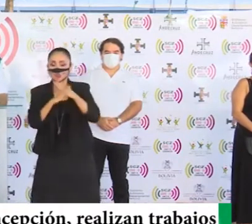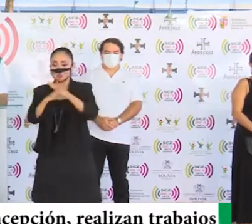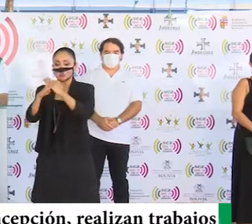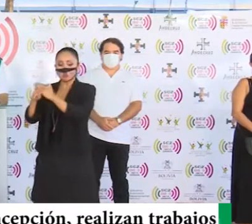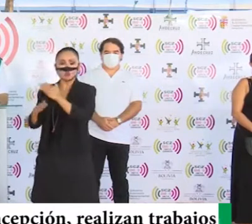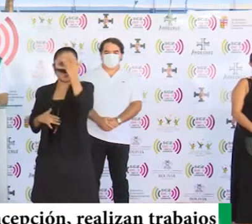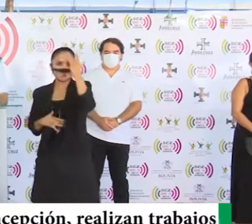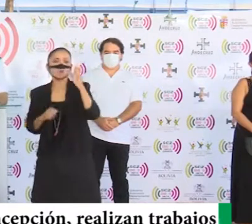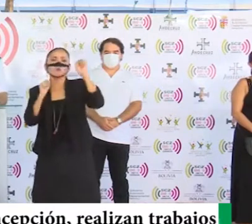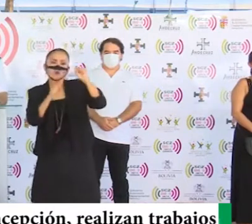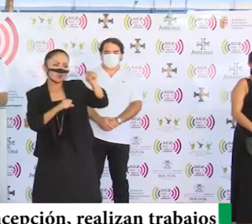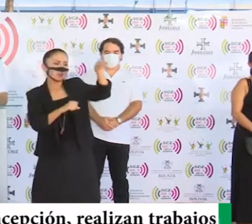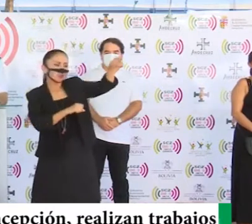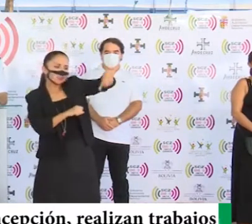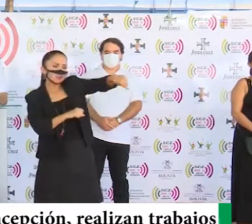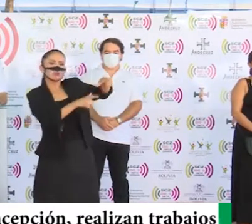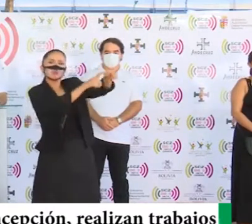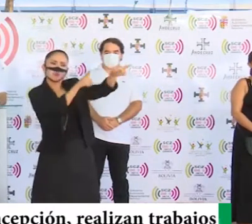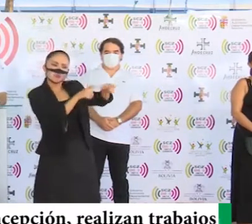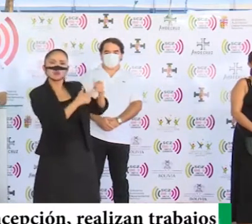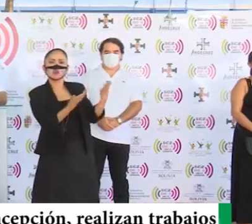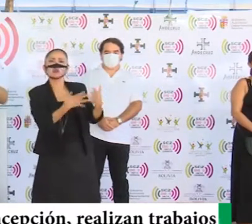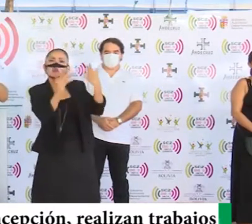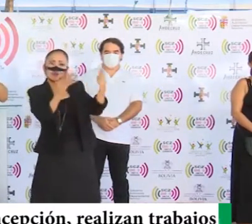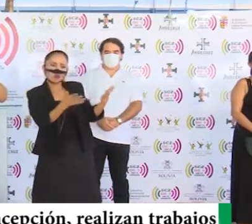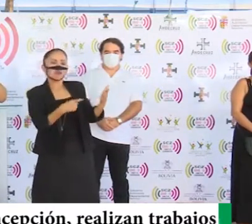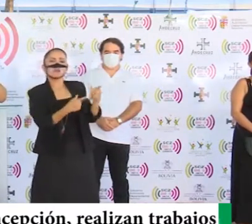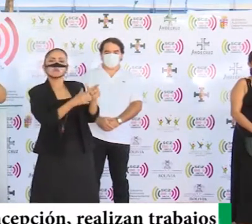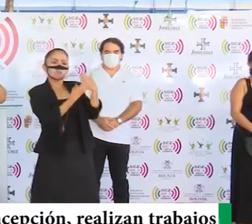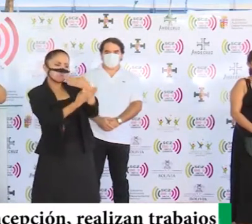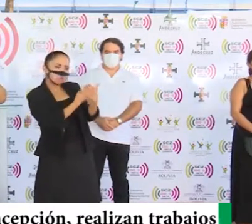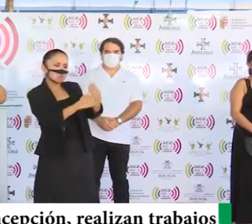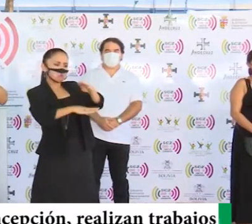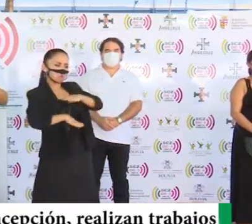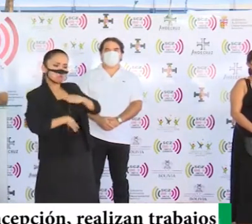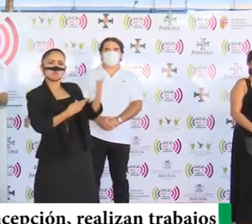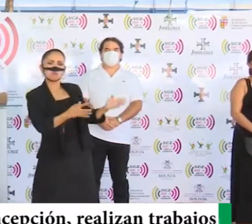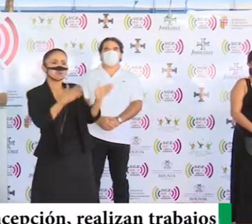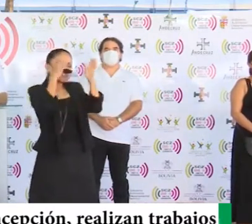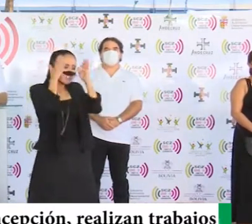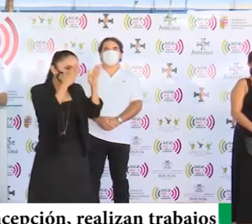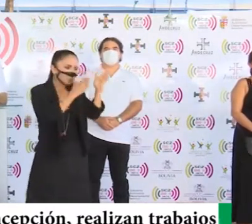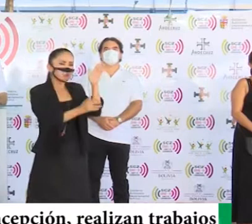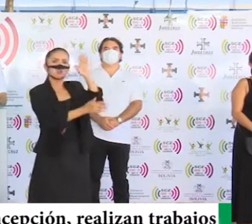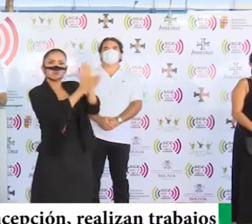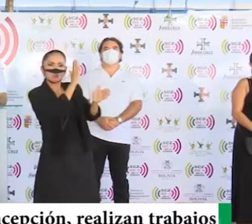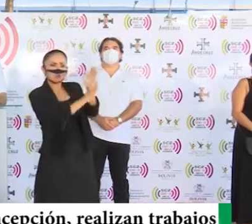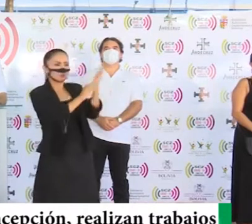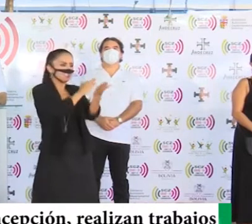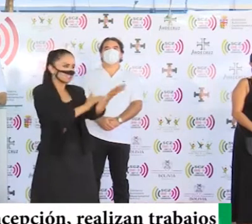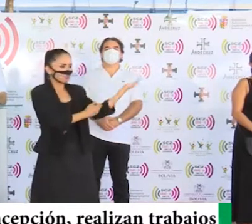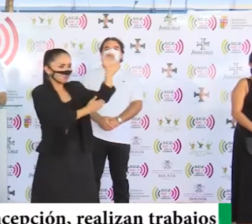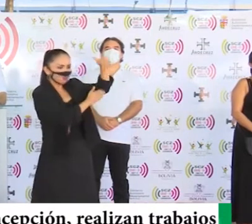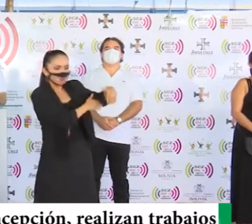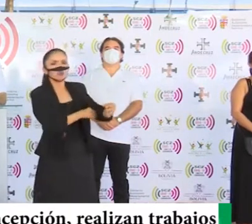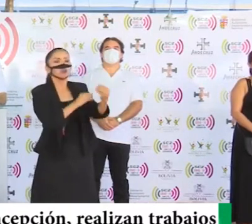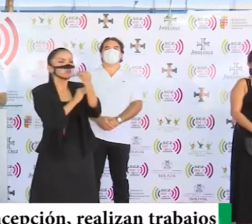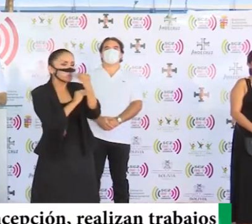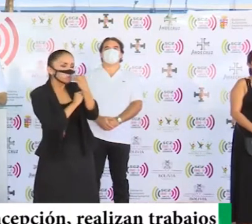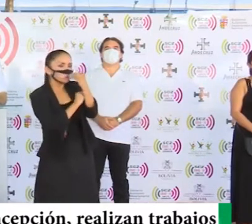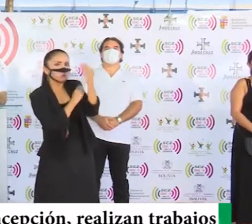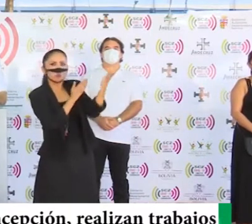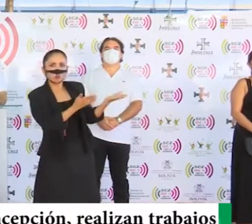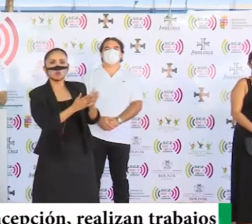Hagámoslo en los centros de recuperación, donde tenemos las comodidades, donde tenemos la atención médica 24 horas, alimentación,